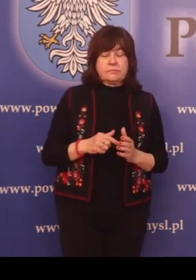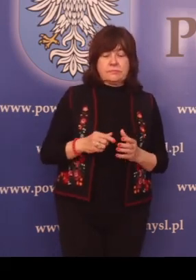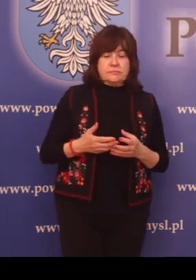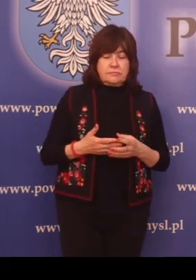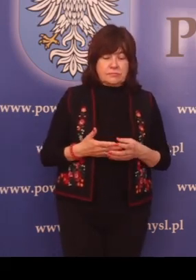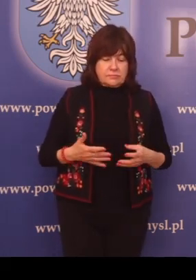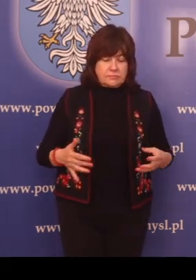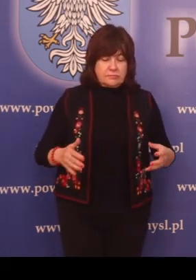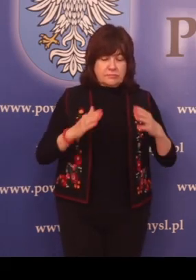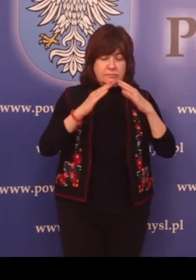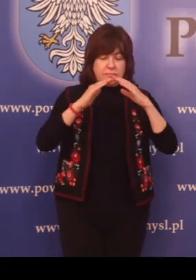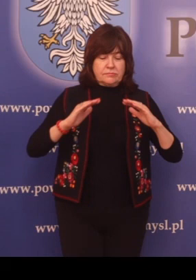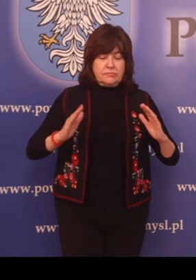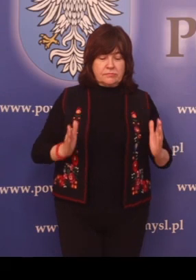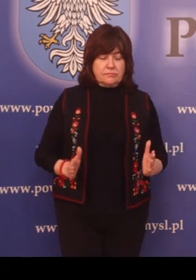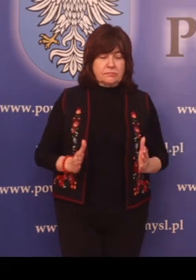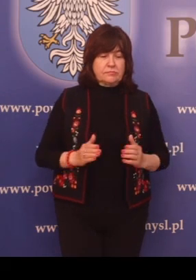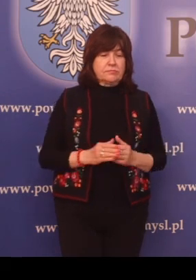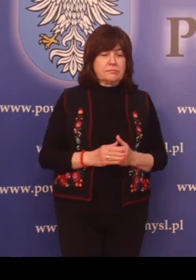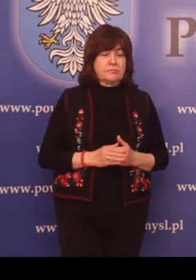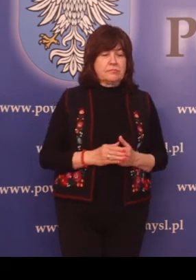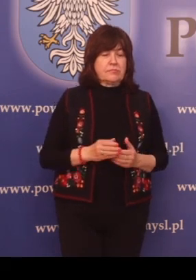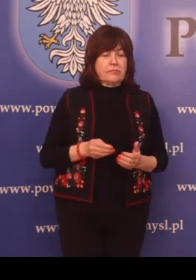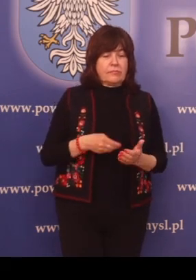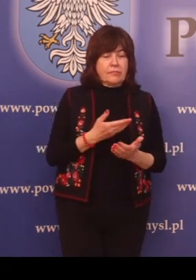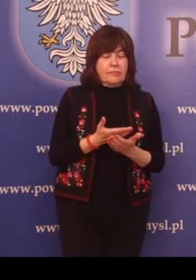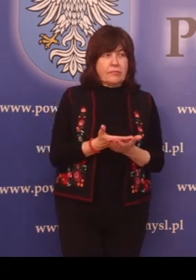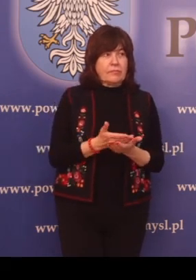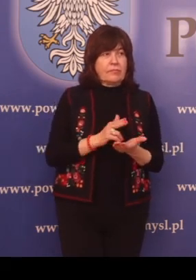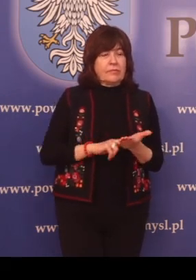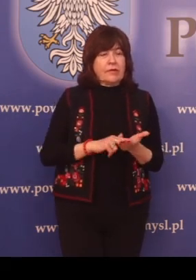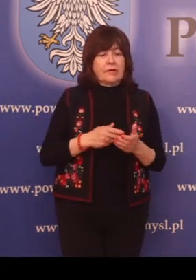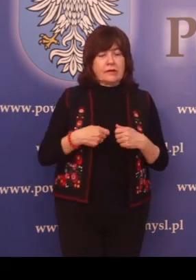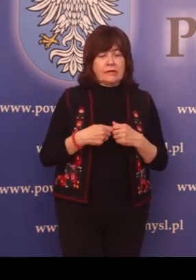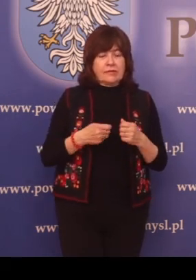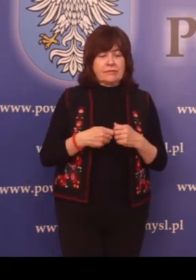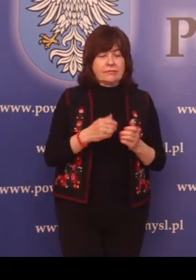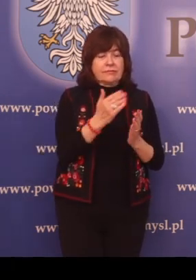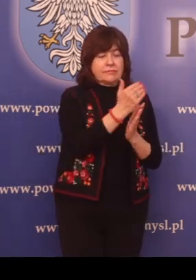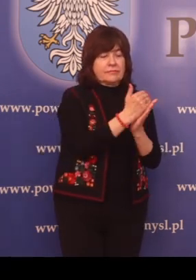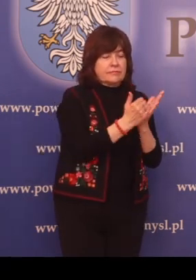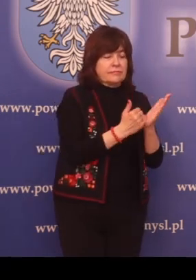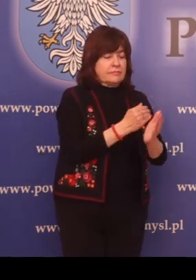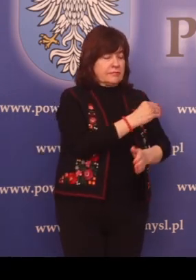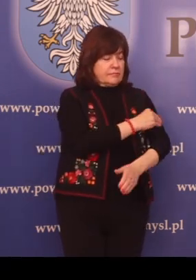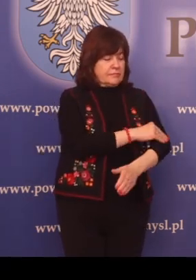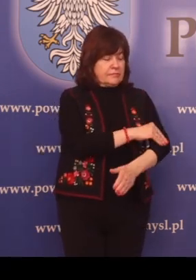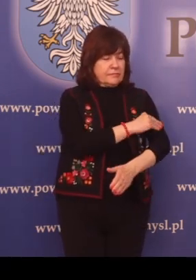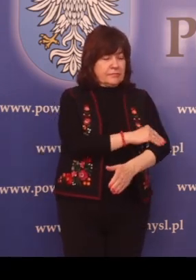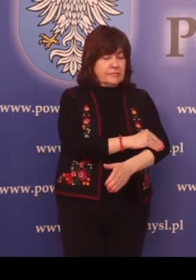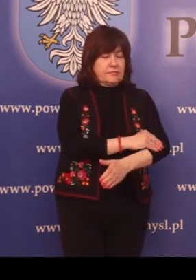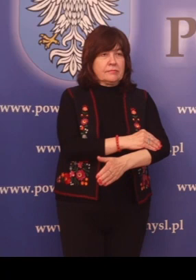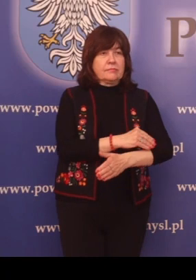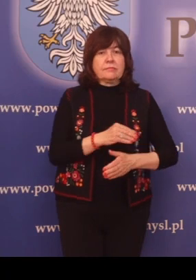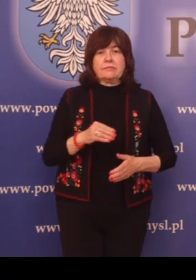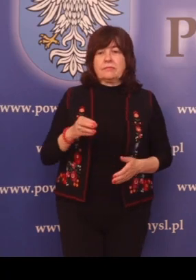Wnioski na sprzedaż map i materiałów powiatowego zasobu